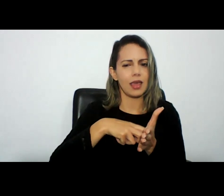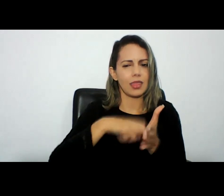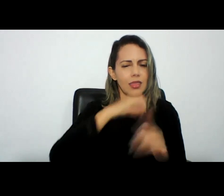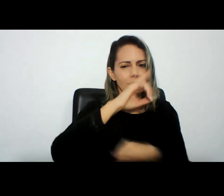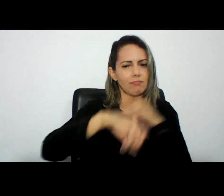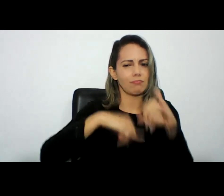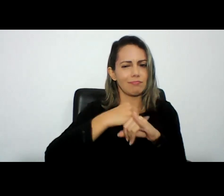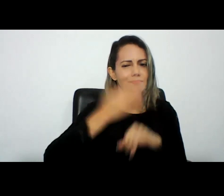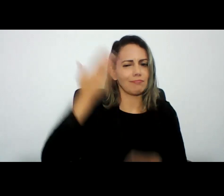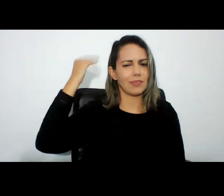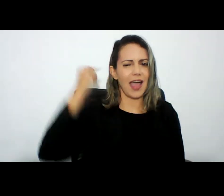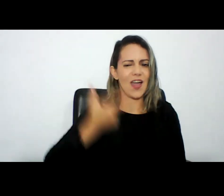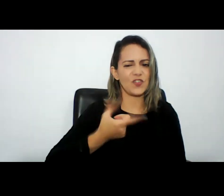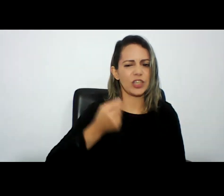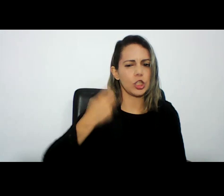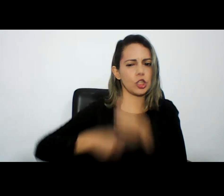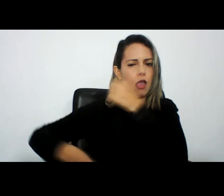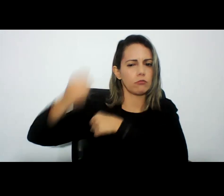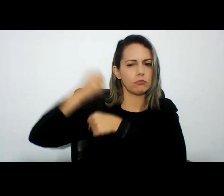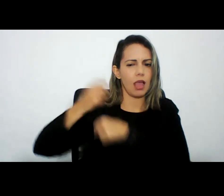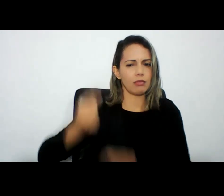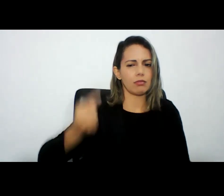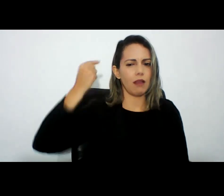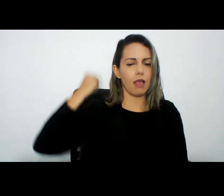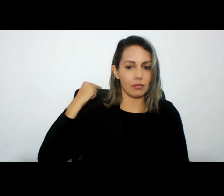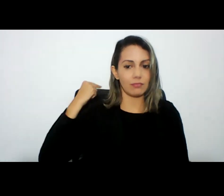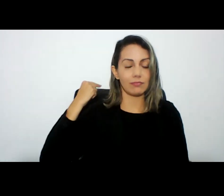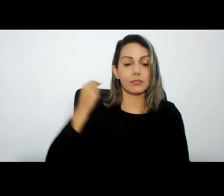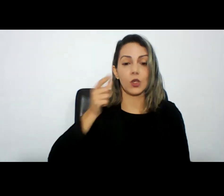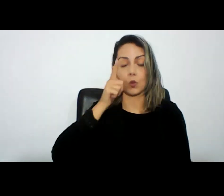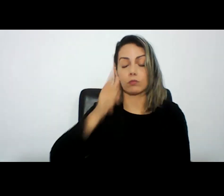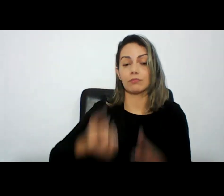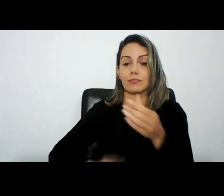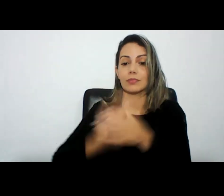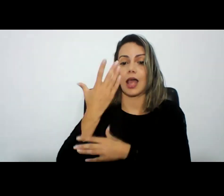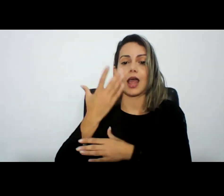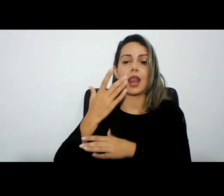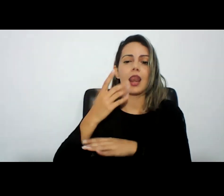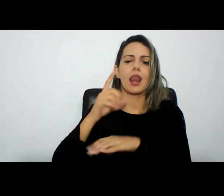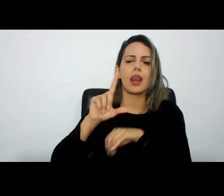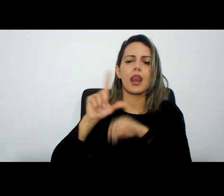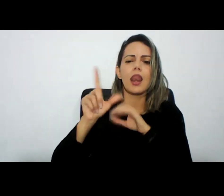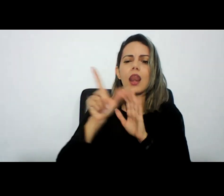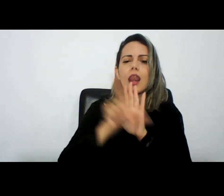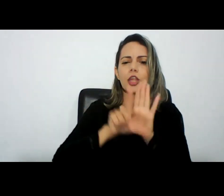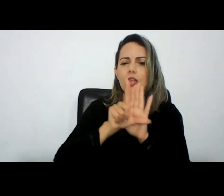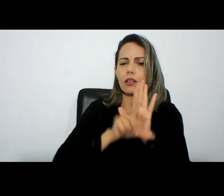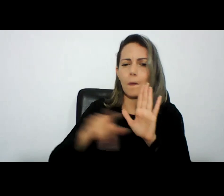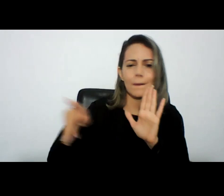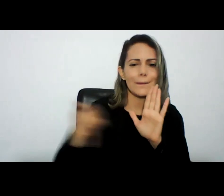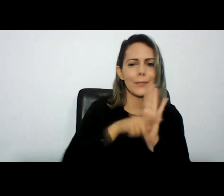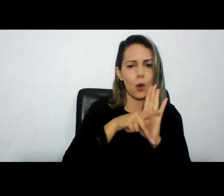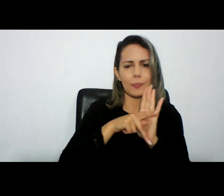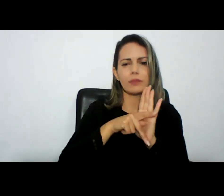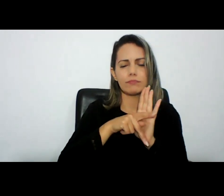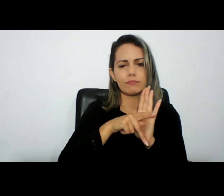vez os estados menos criaram legislações próprias mas sempre em consonância com os